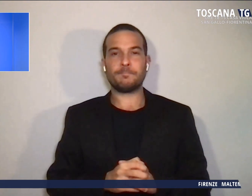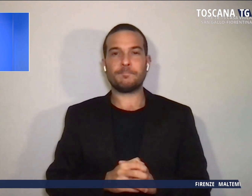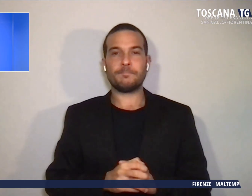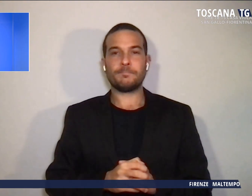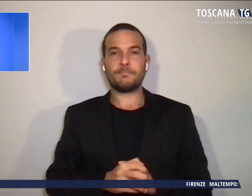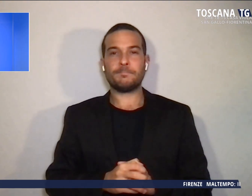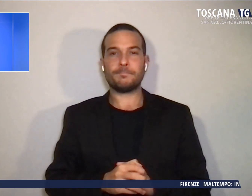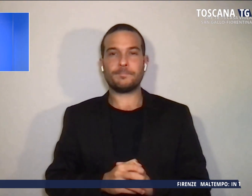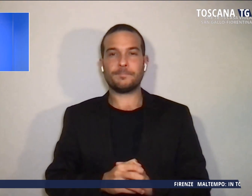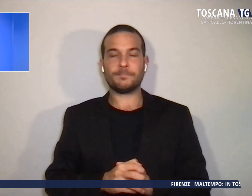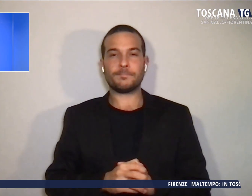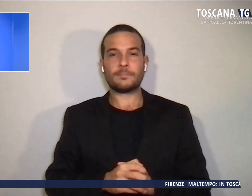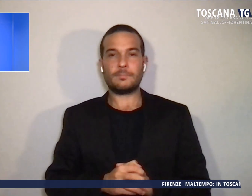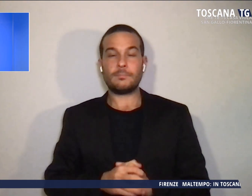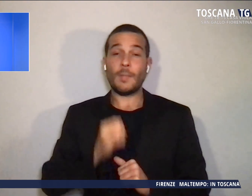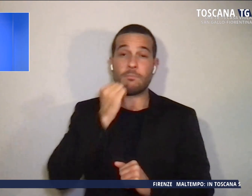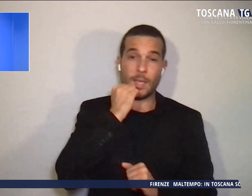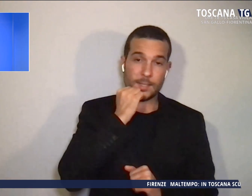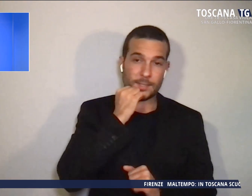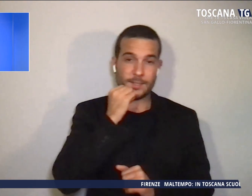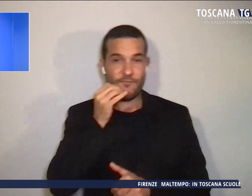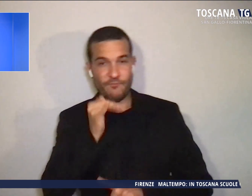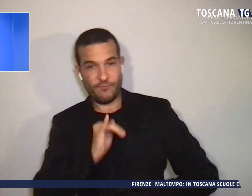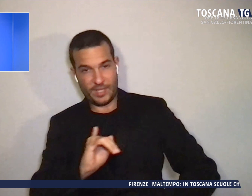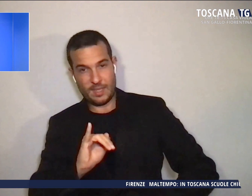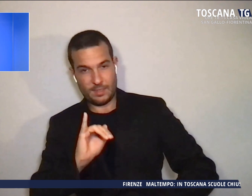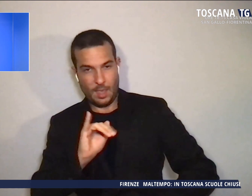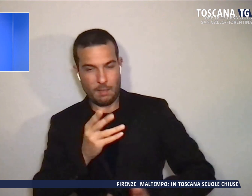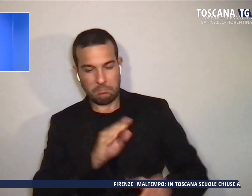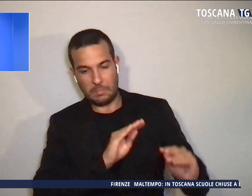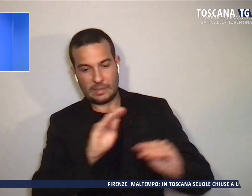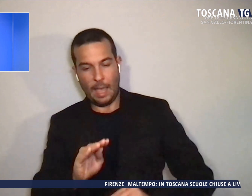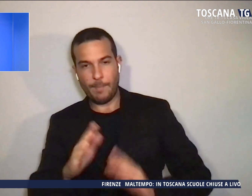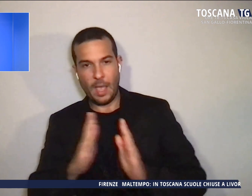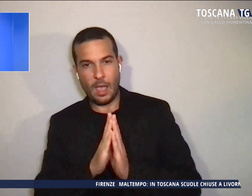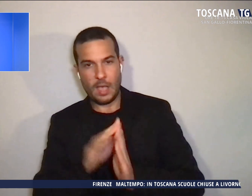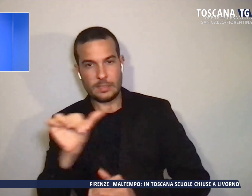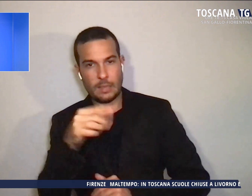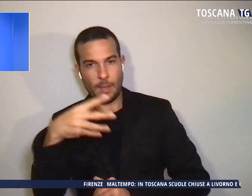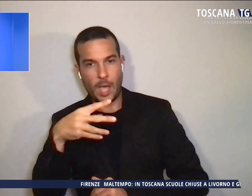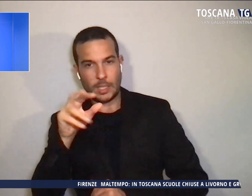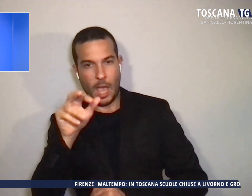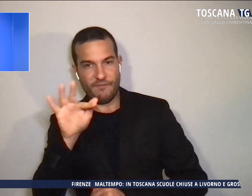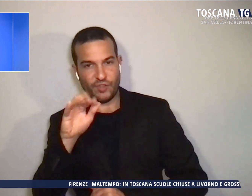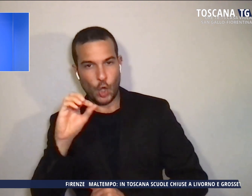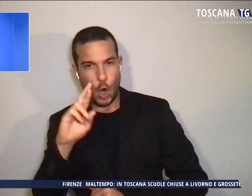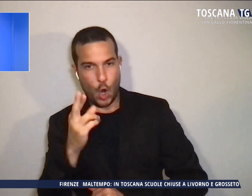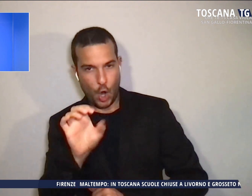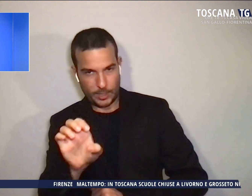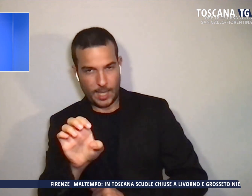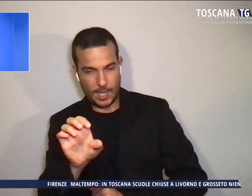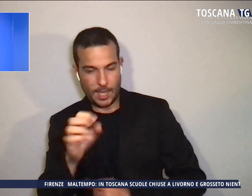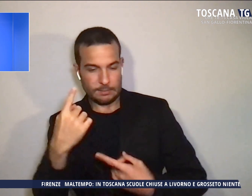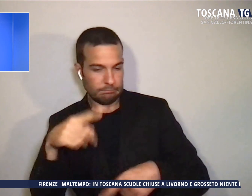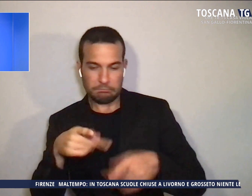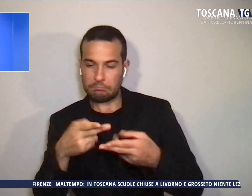Madre e figlia, dopo la tappa nella Cattedrale di Santa Maria del Fiore, si erano fermate in un fast food